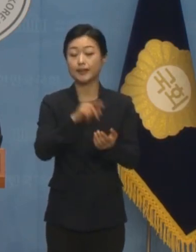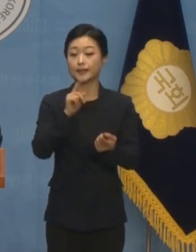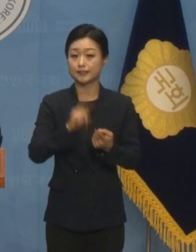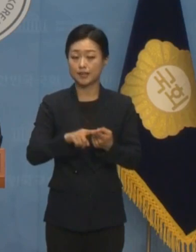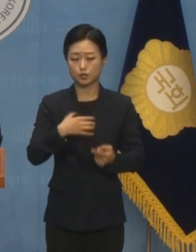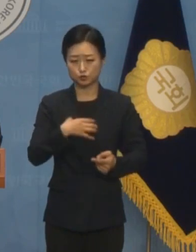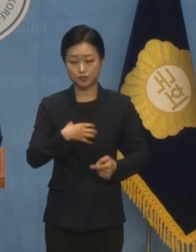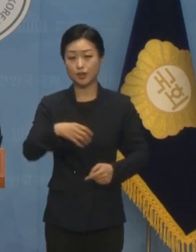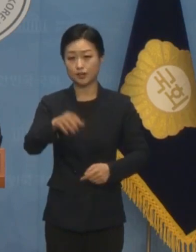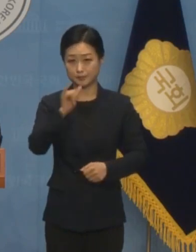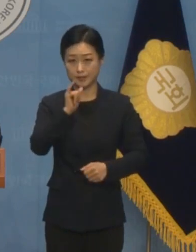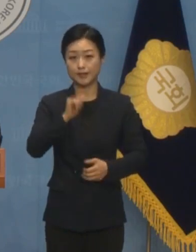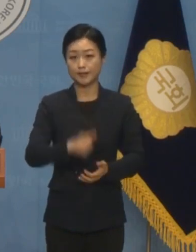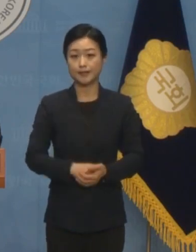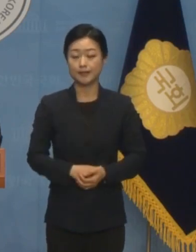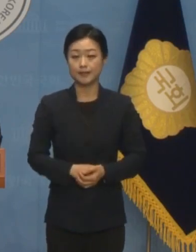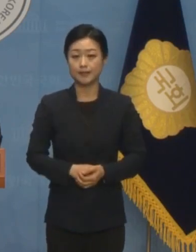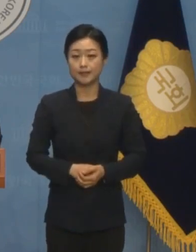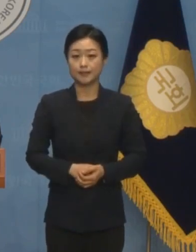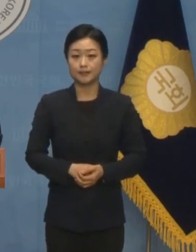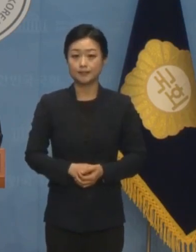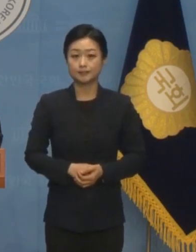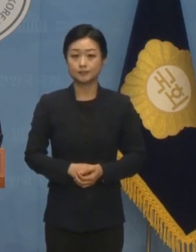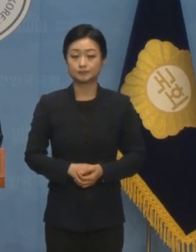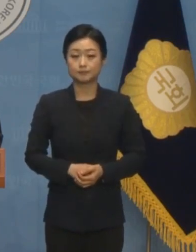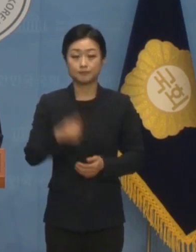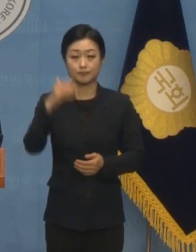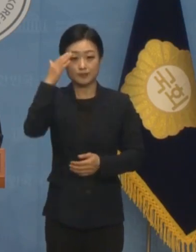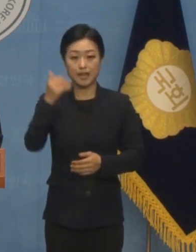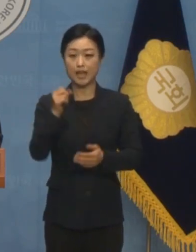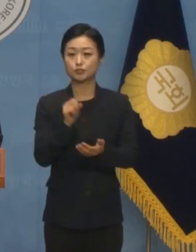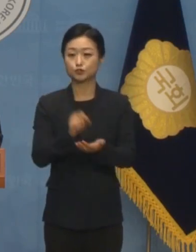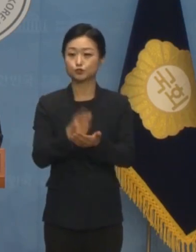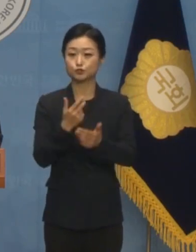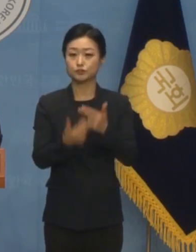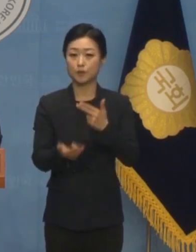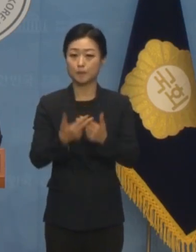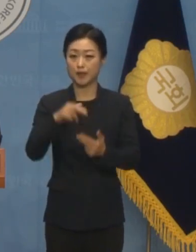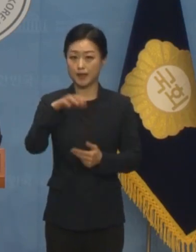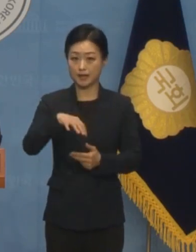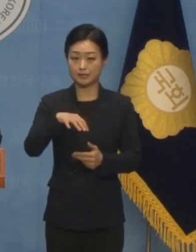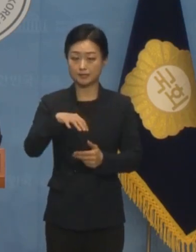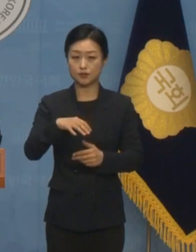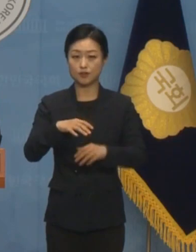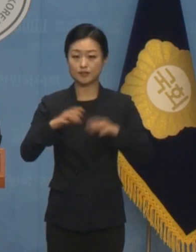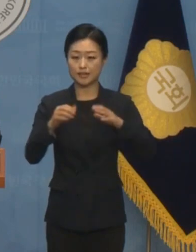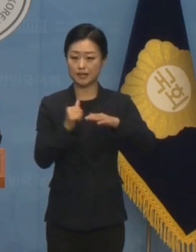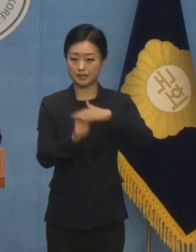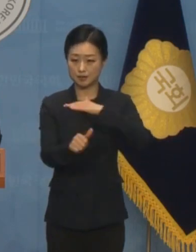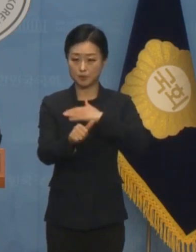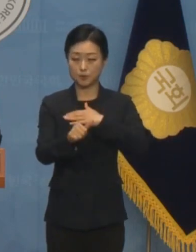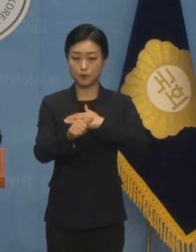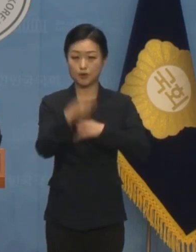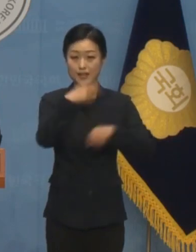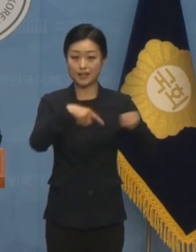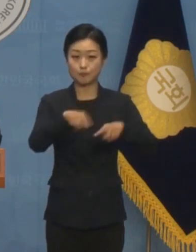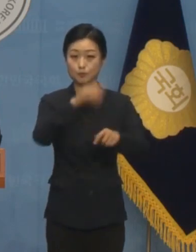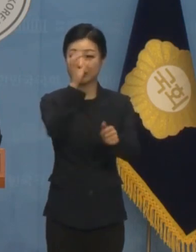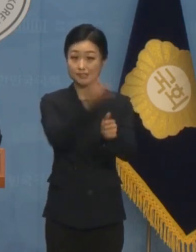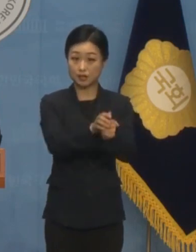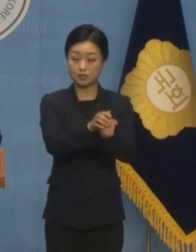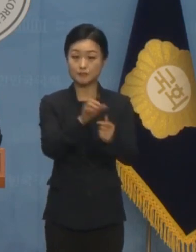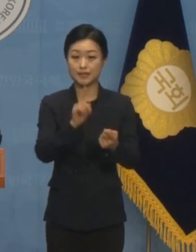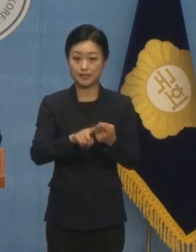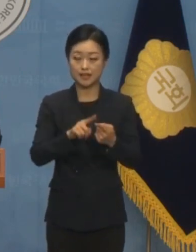우려입니다 먼저 대한축구협회의 이번 대표팀 감독 선임은 명백한